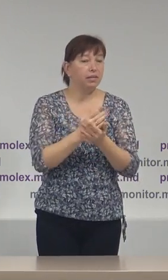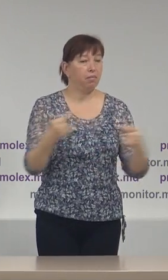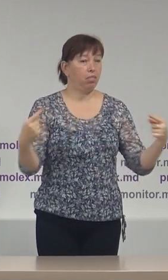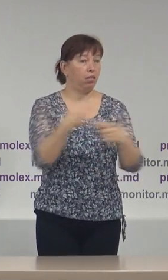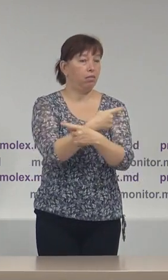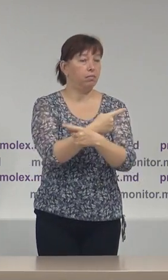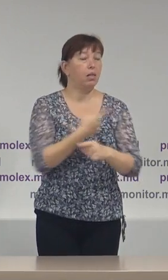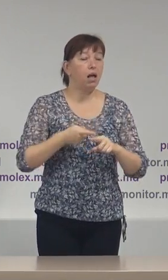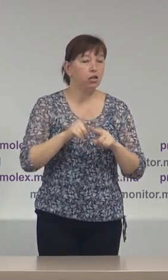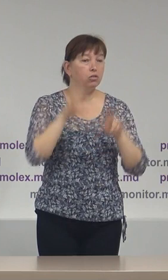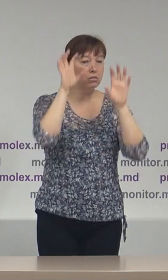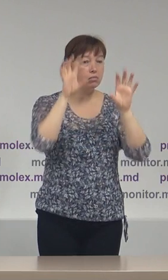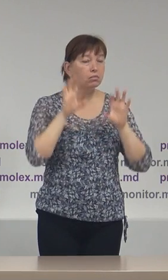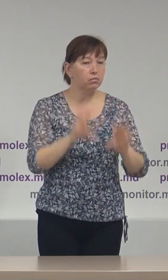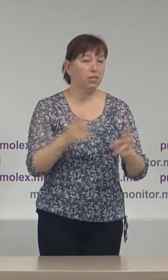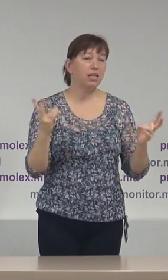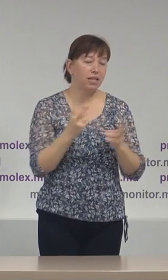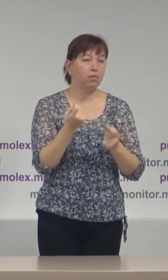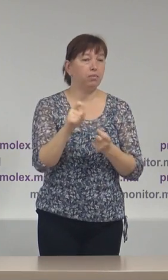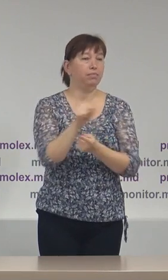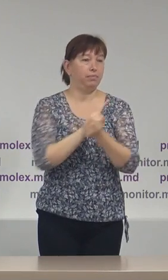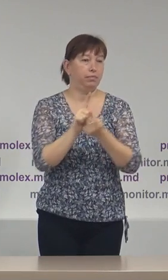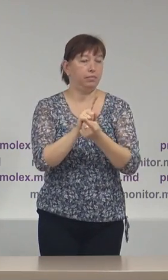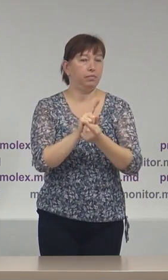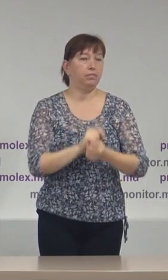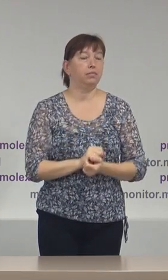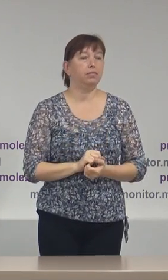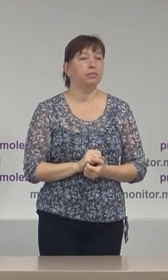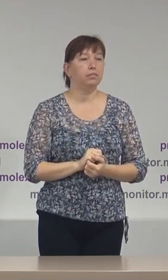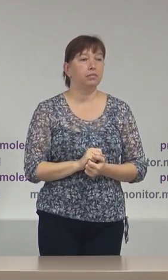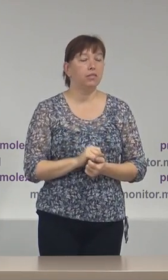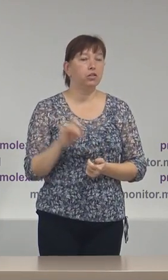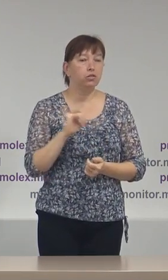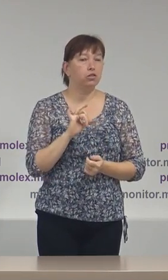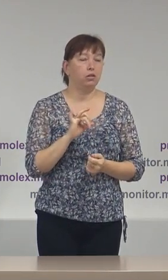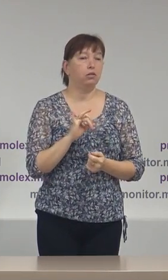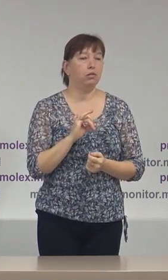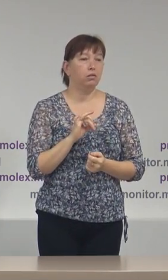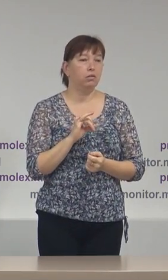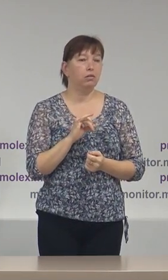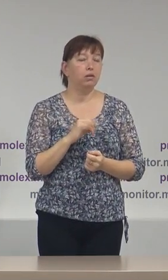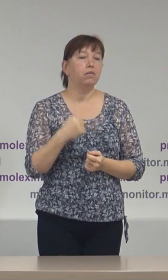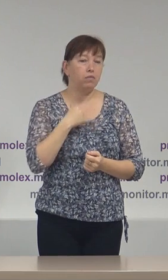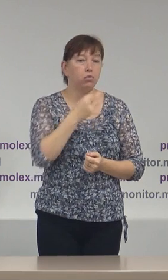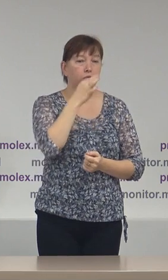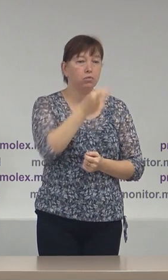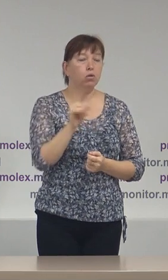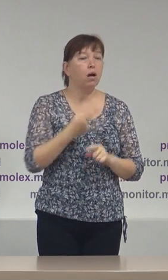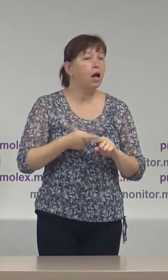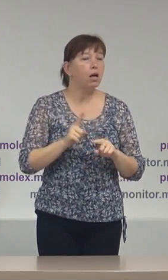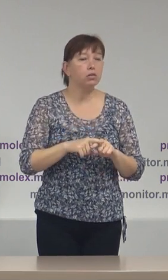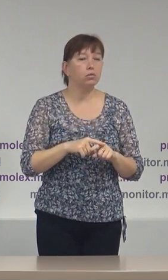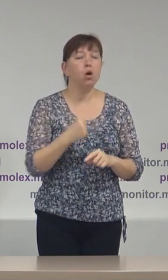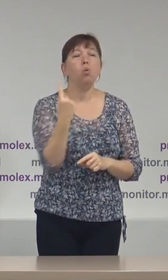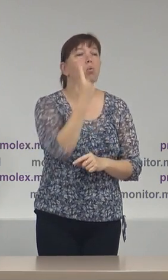aceste prevederi legislative trebuie să fie revizuite și, în ultimul rând, țin să subliniesc că asta nu este